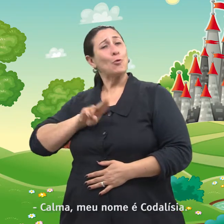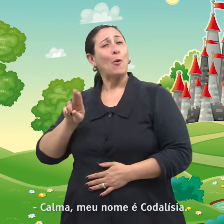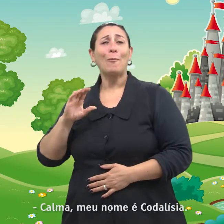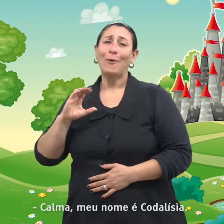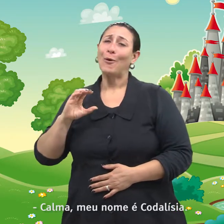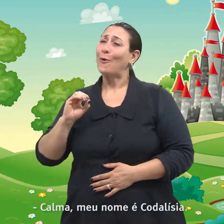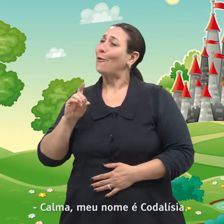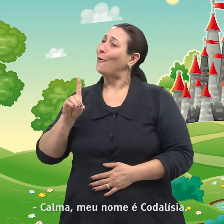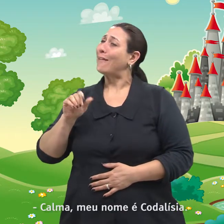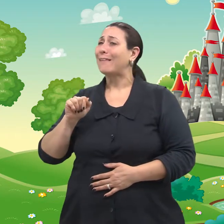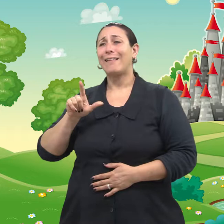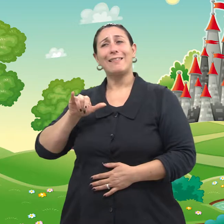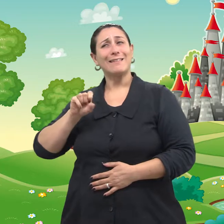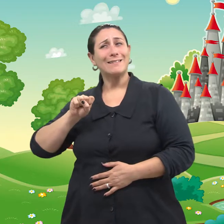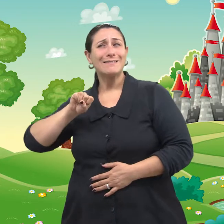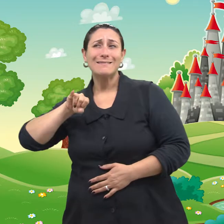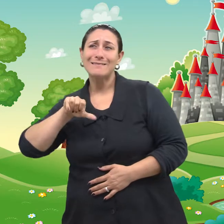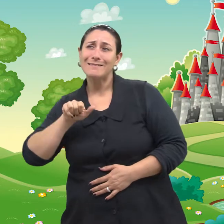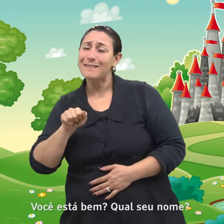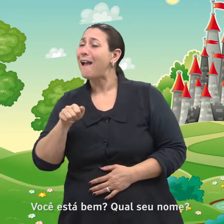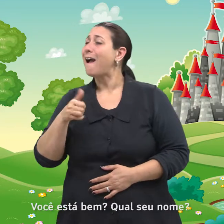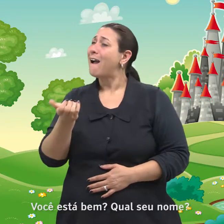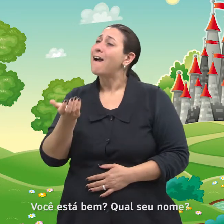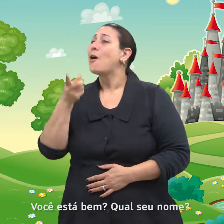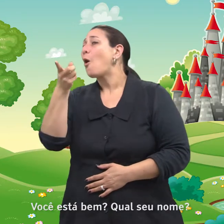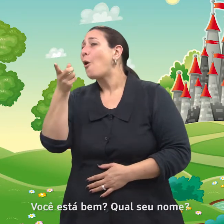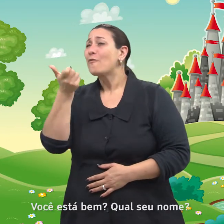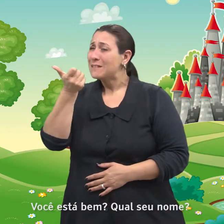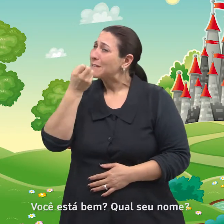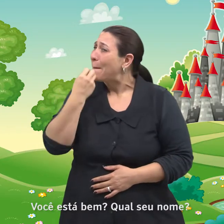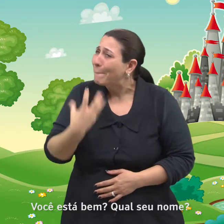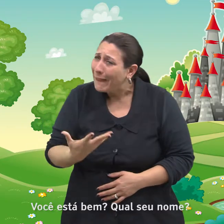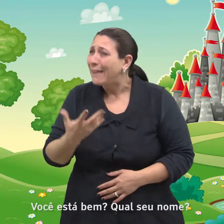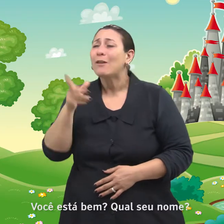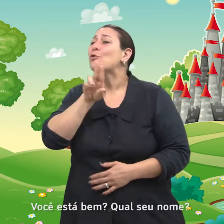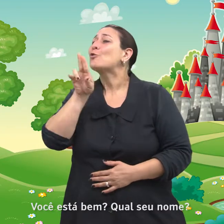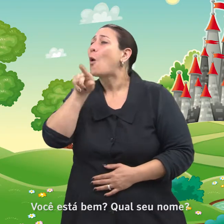Codalizia. Você está bem? Qual o seu nome?